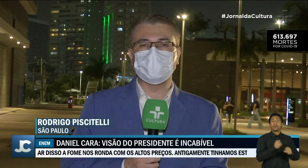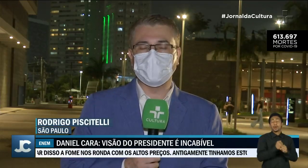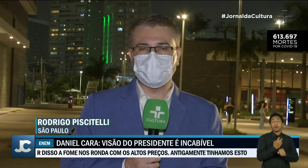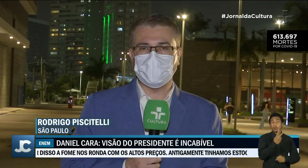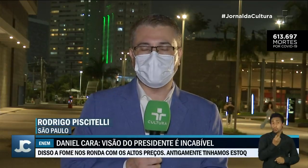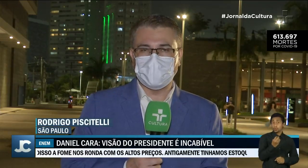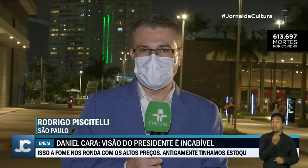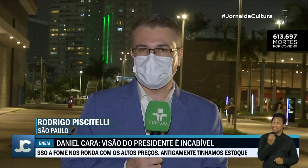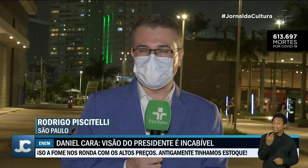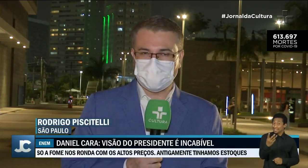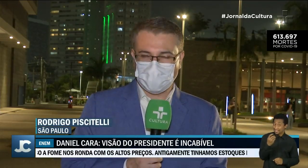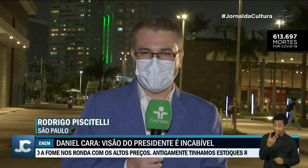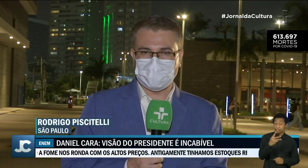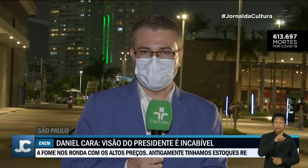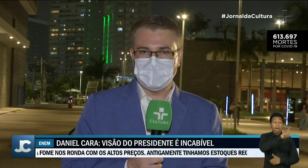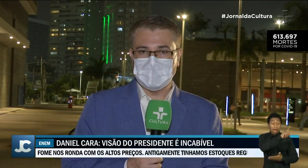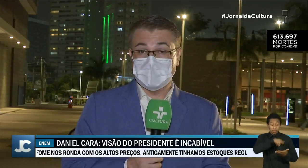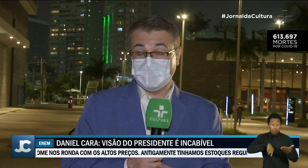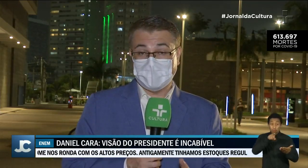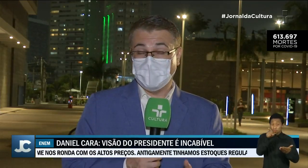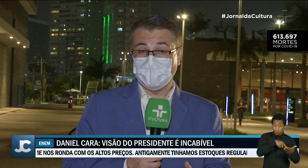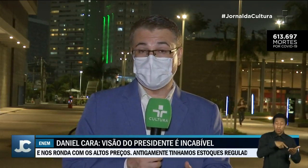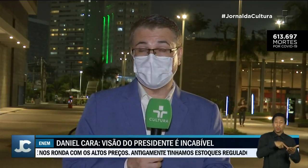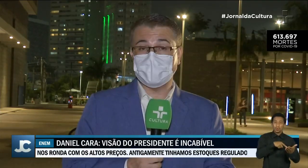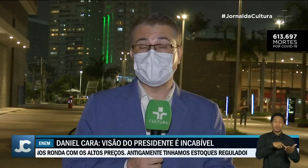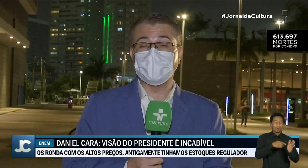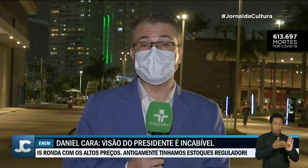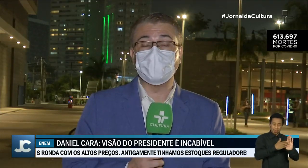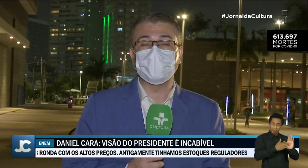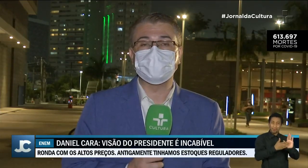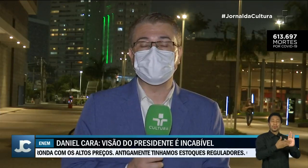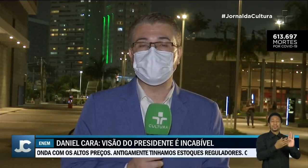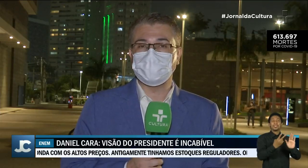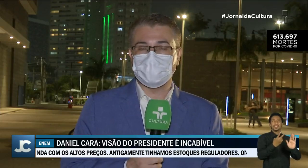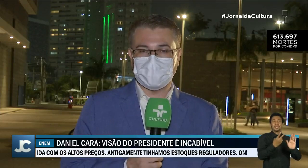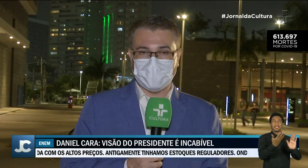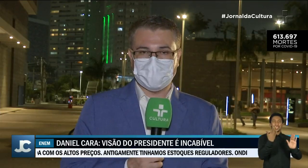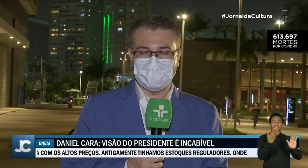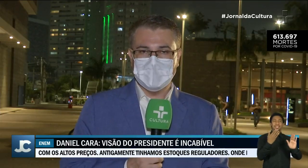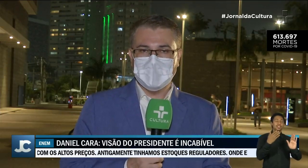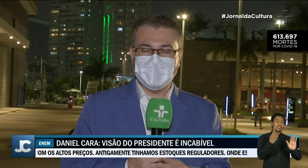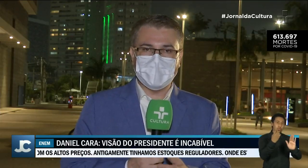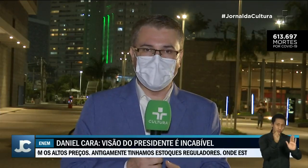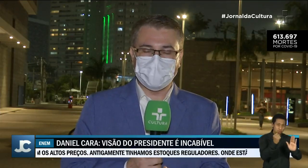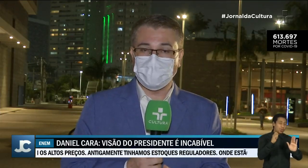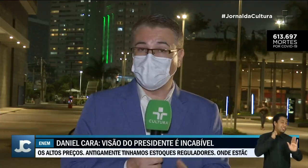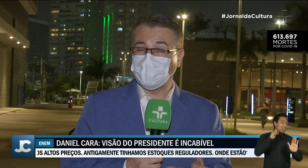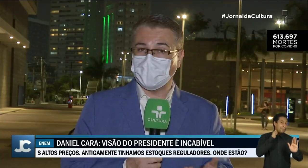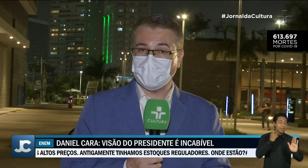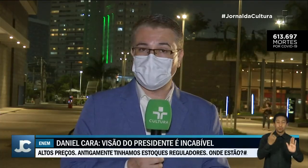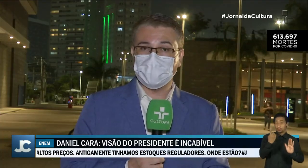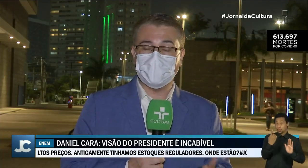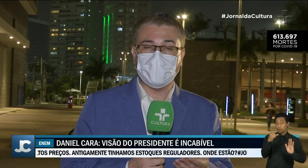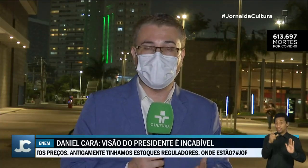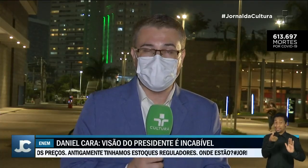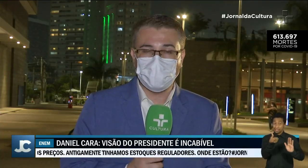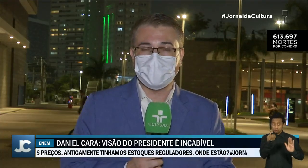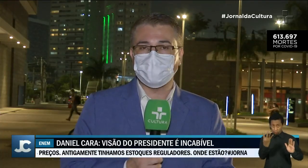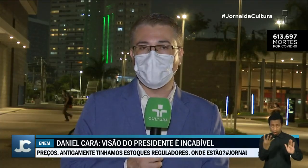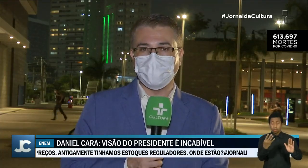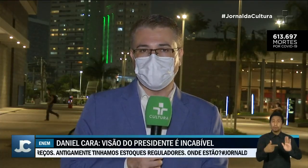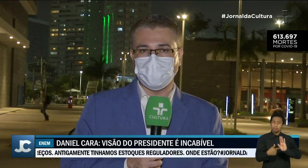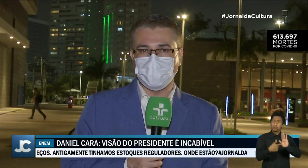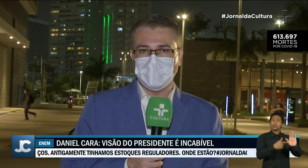sessão do dia 2 de abril de 64. Naquela madrugada, o então presidente do Senado alegou que João Goulart tinha